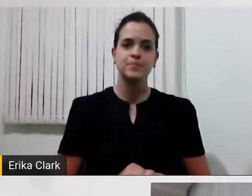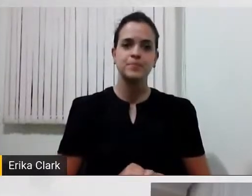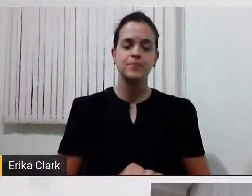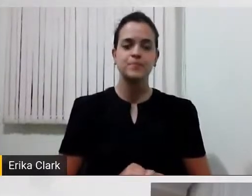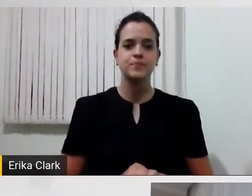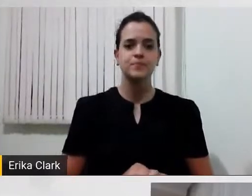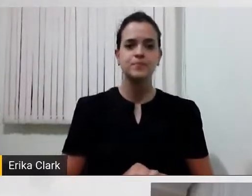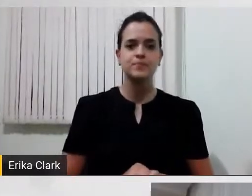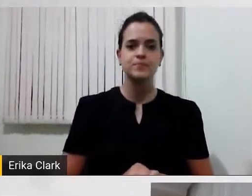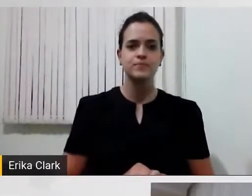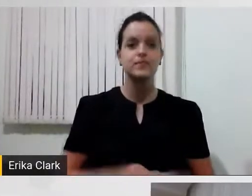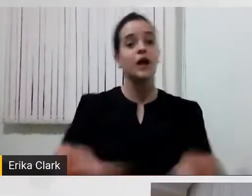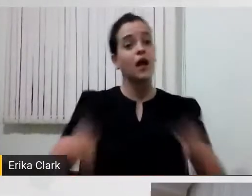à inclusão social.